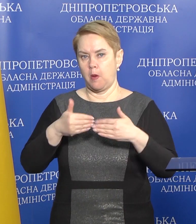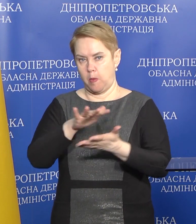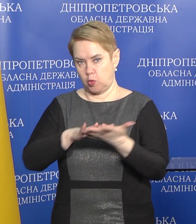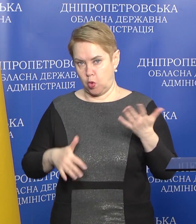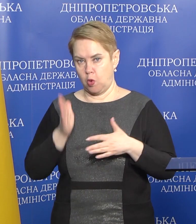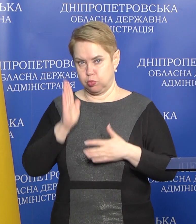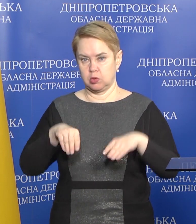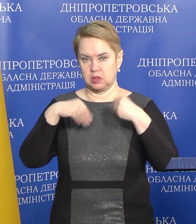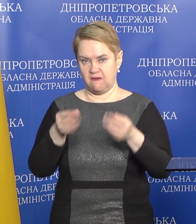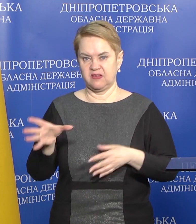можливості, будемо надавати цю інформацію.